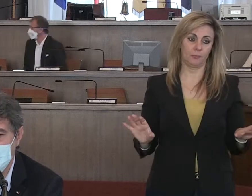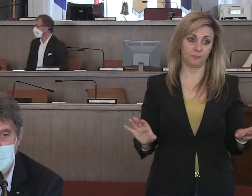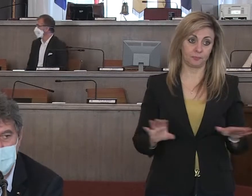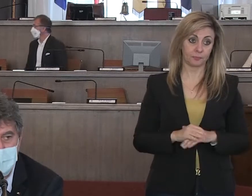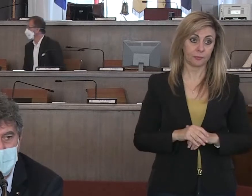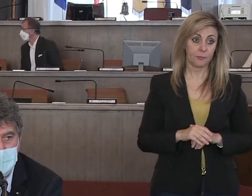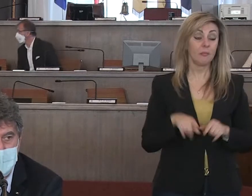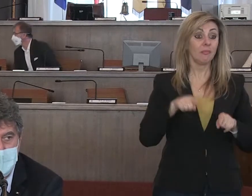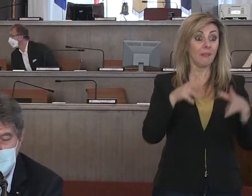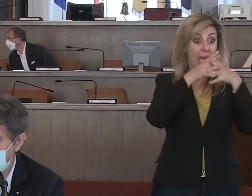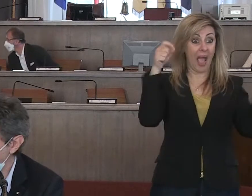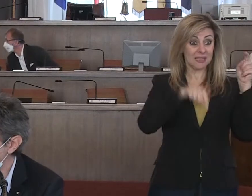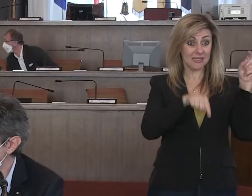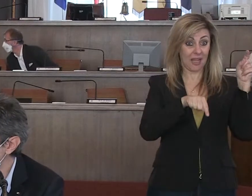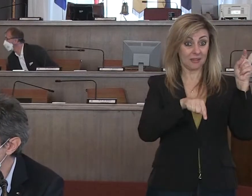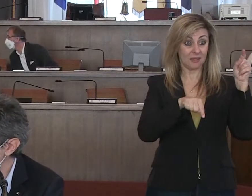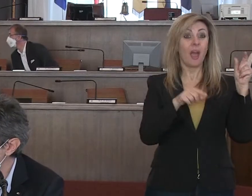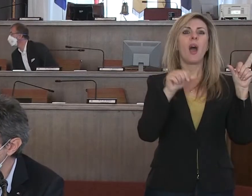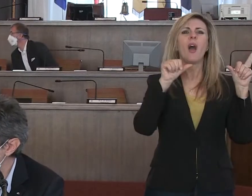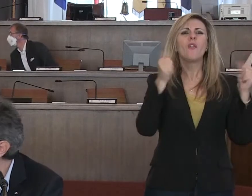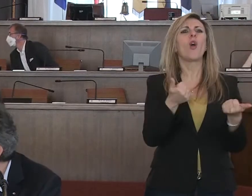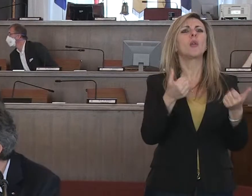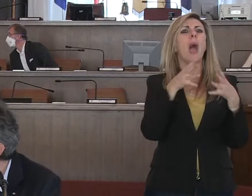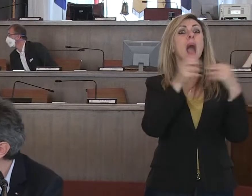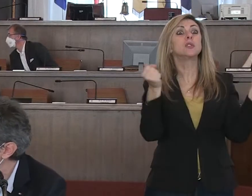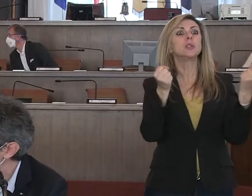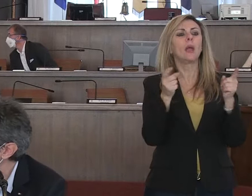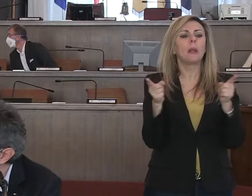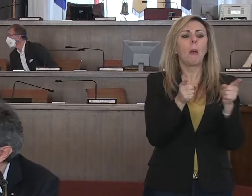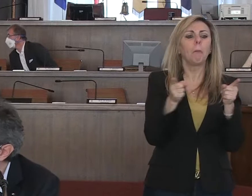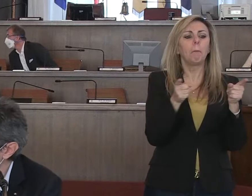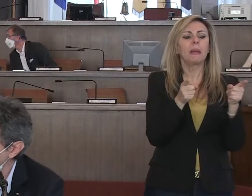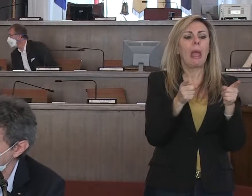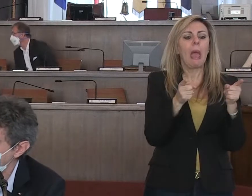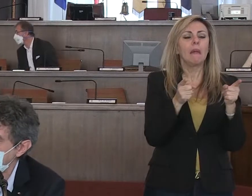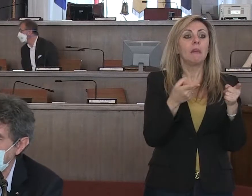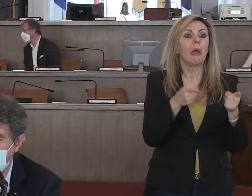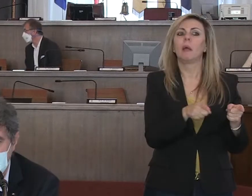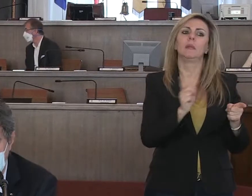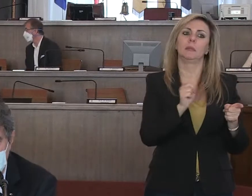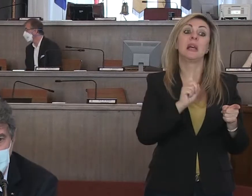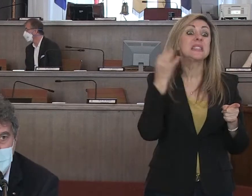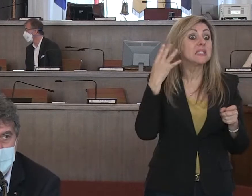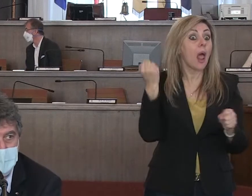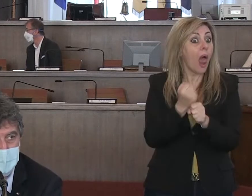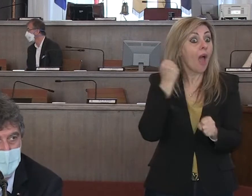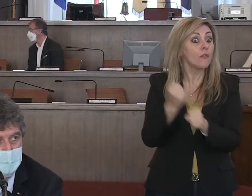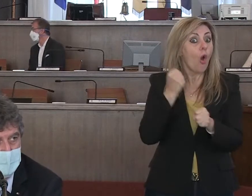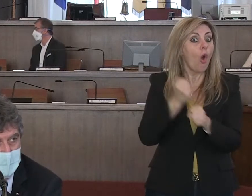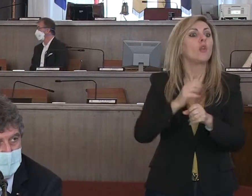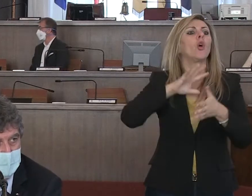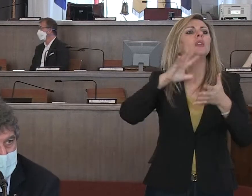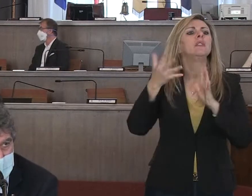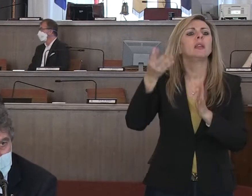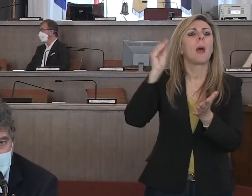è che questa industria non è un'industria che dura poco o che fornisce poco, se si mette in campo diventa una